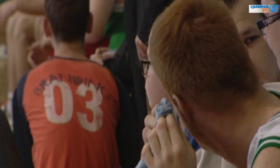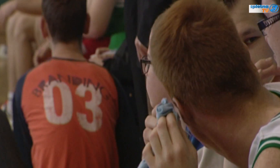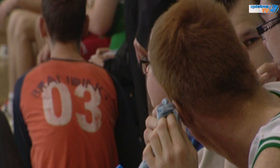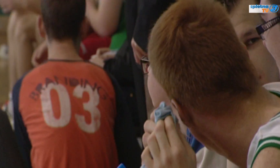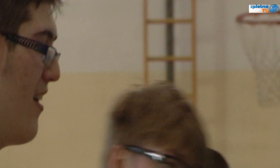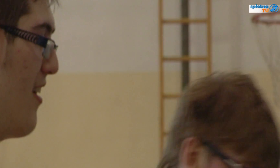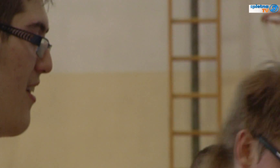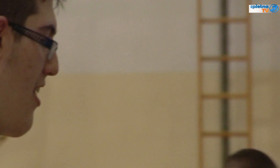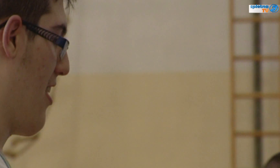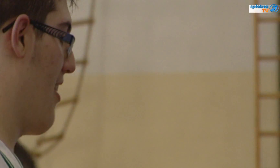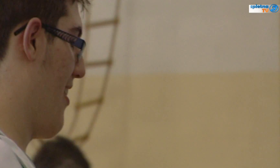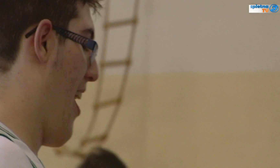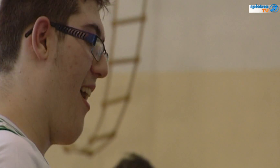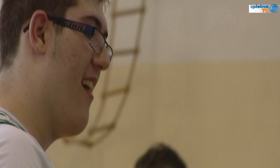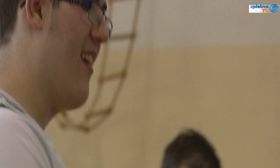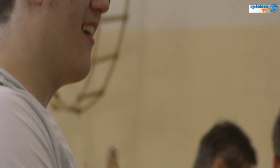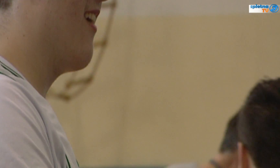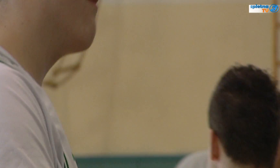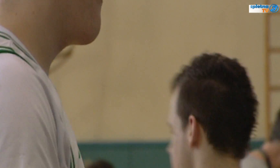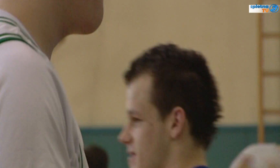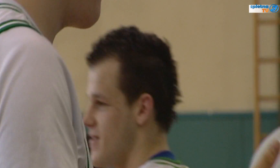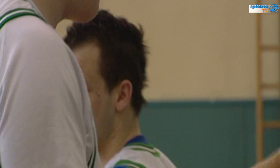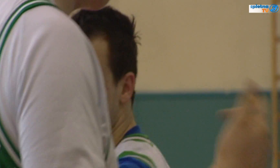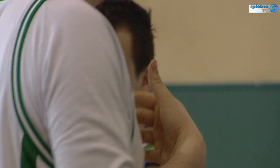Zavod ušeljali in pravzaprav prekoznali sebe in